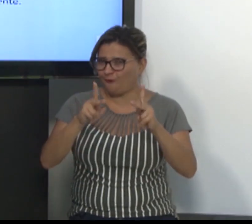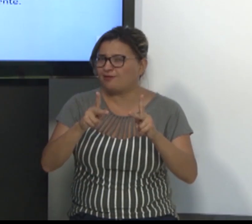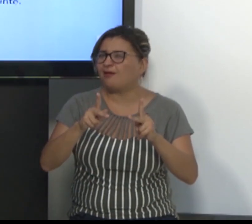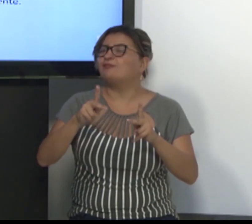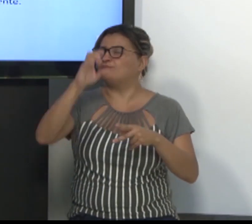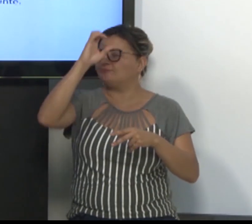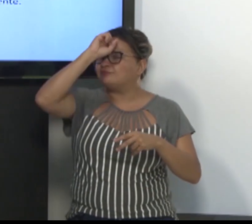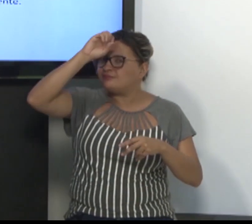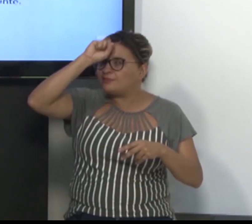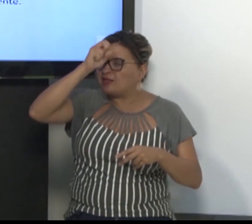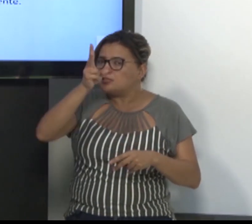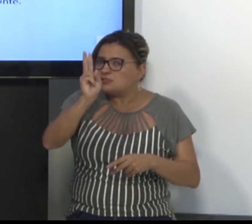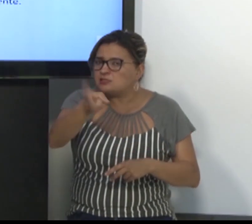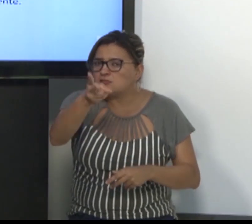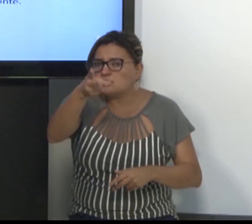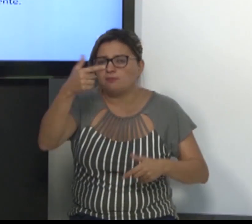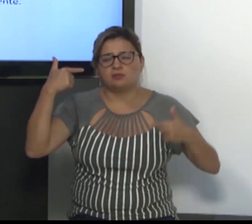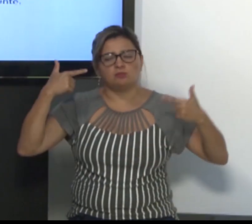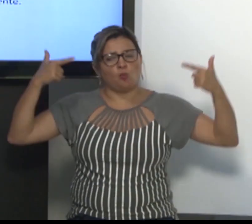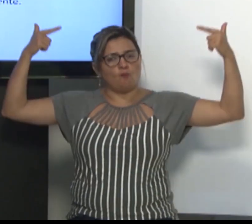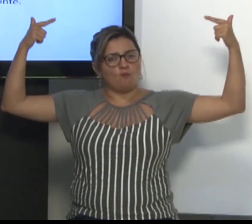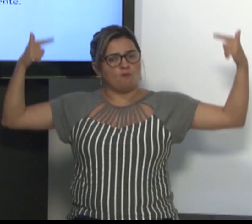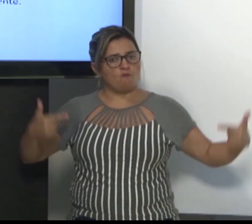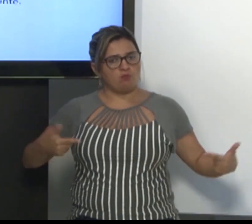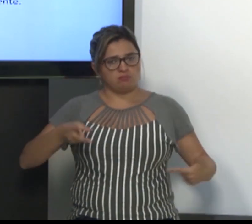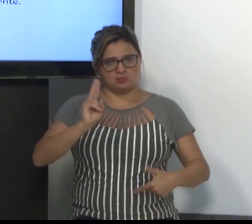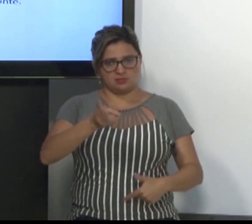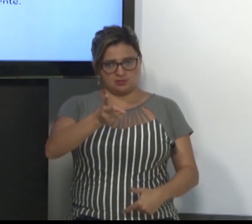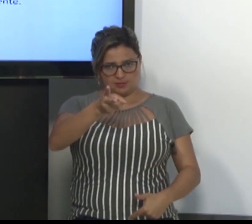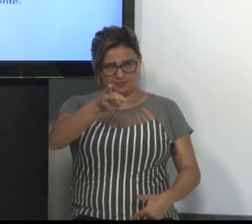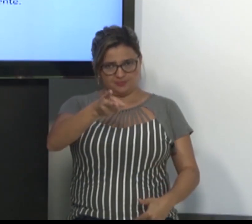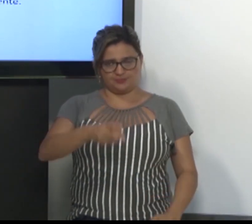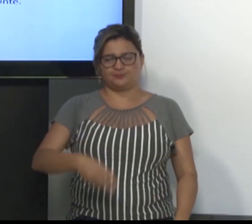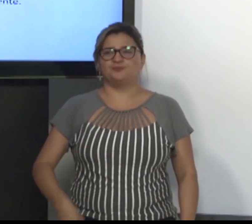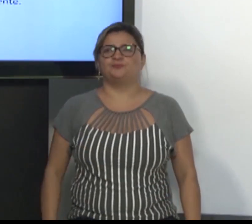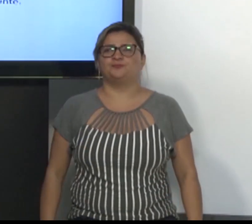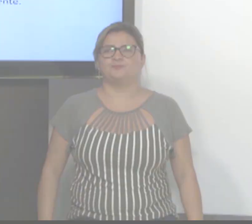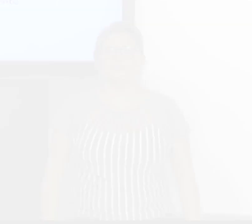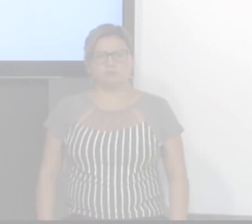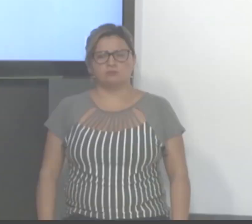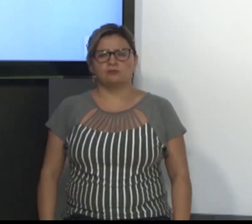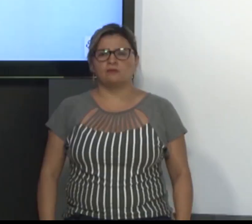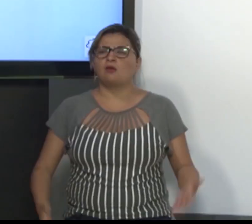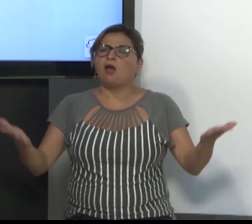fazer bons vídeos em nossas atividades, ok? Por favor, sempre fundos neutros.